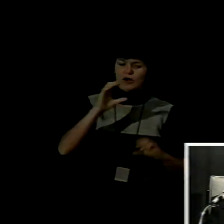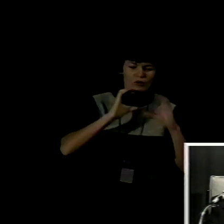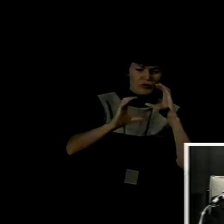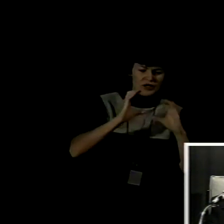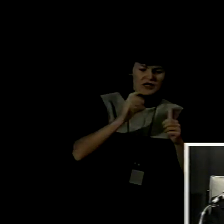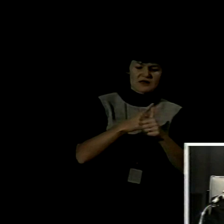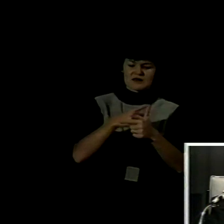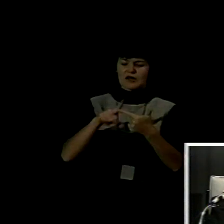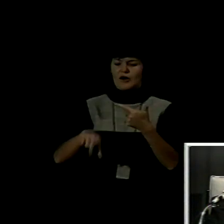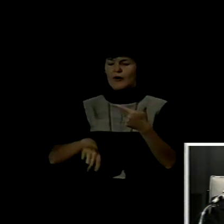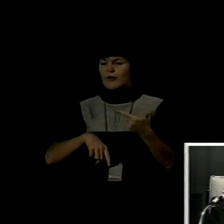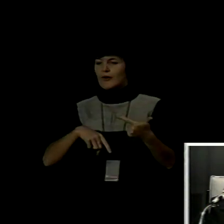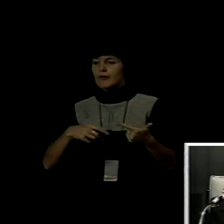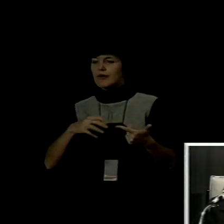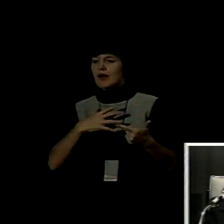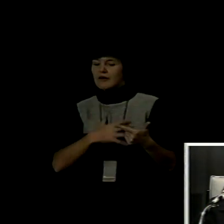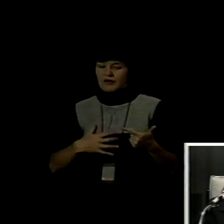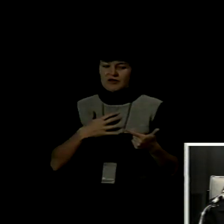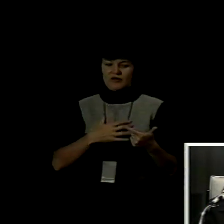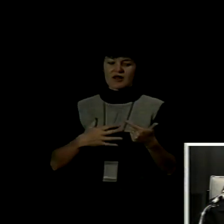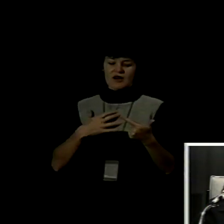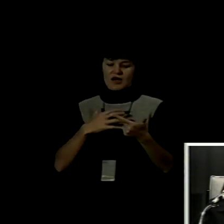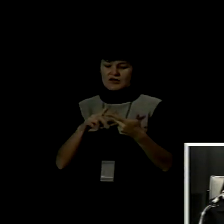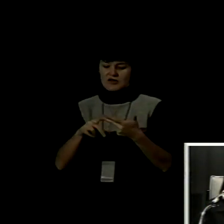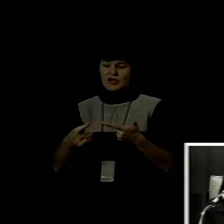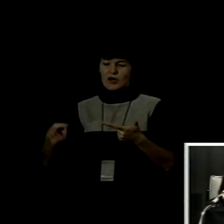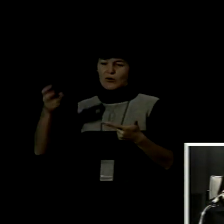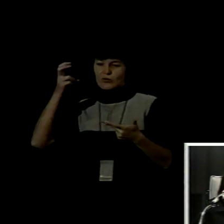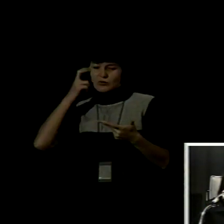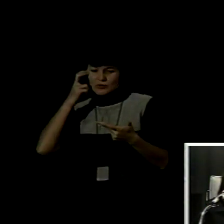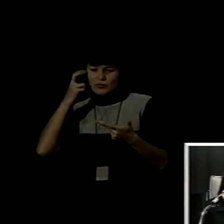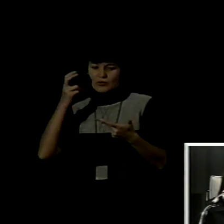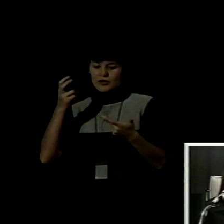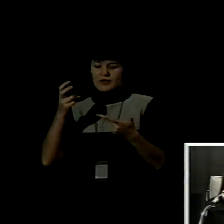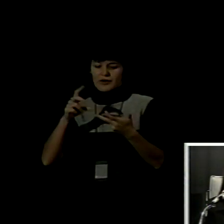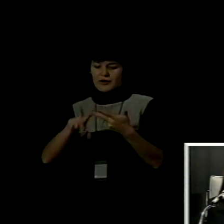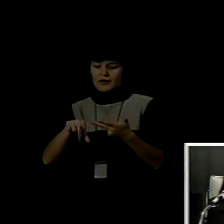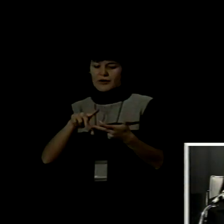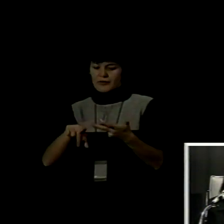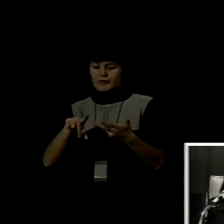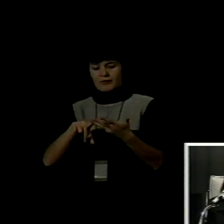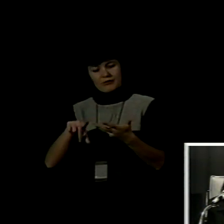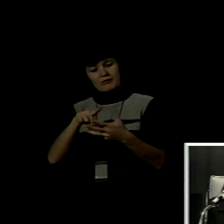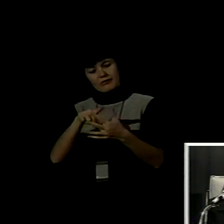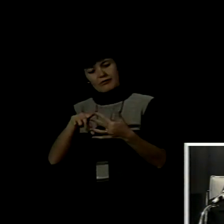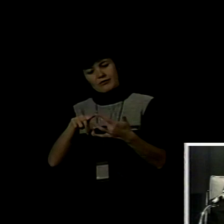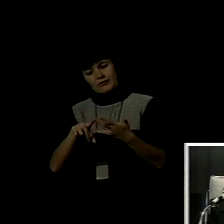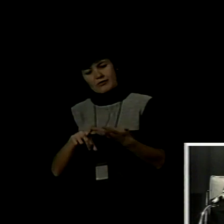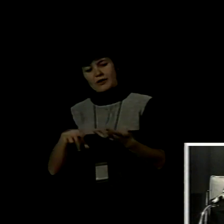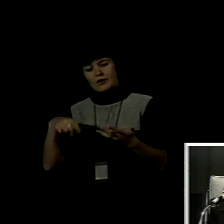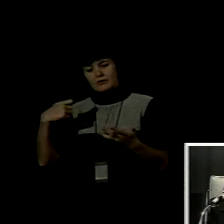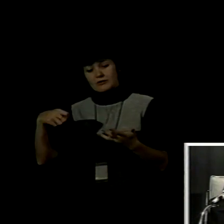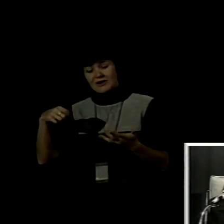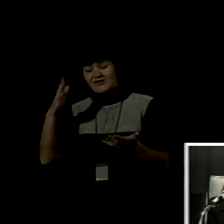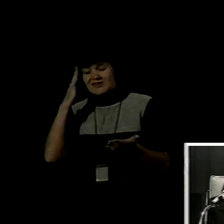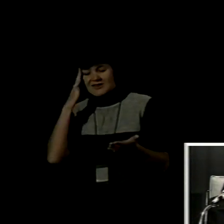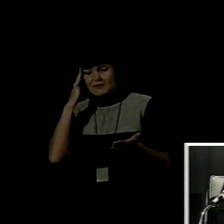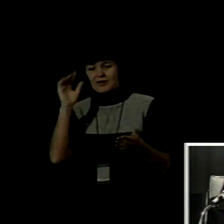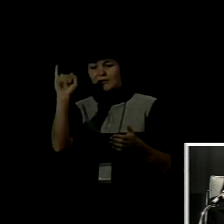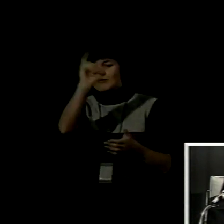cultura. Es decir, no solo reconocemos el rol que la lengua de señas tiene como base fundamental del pensamiento,